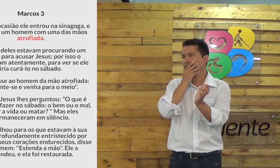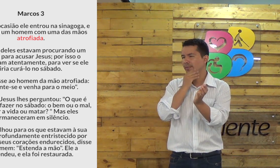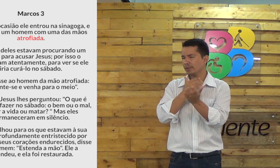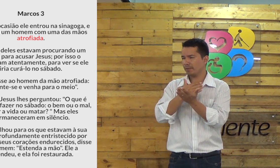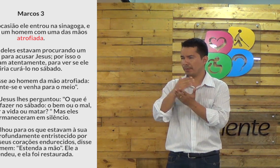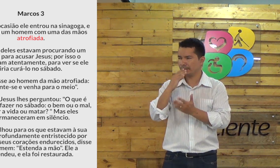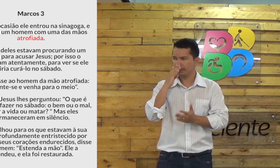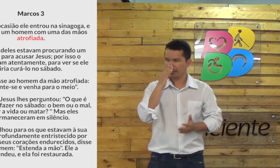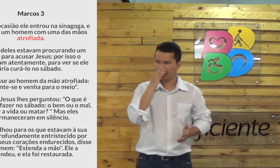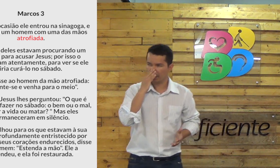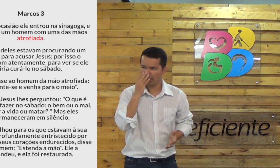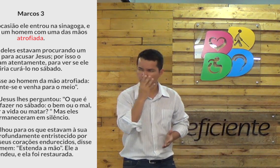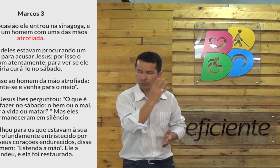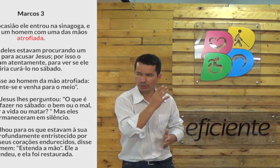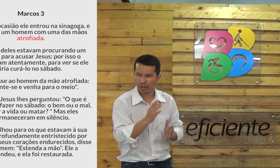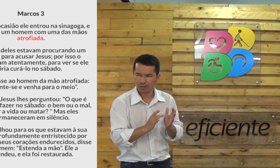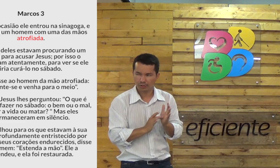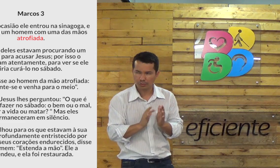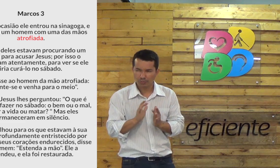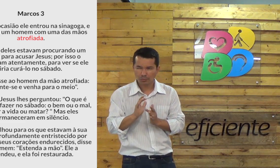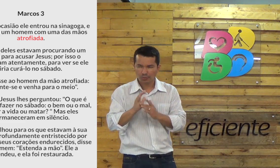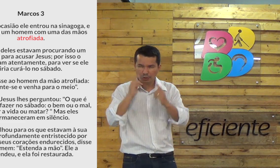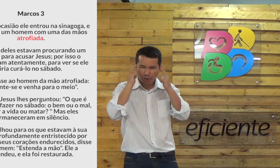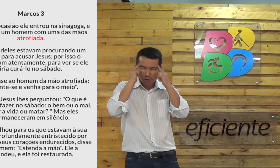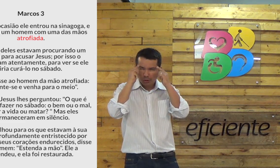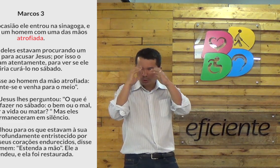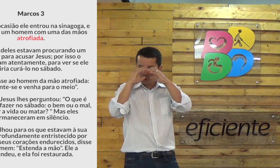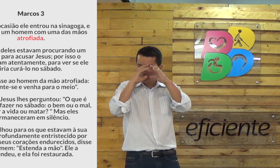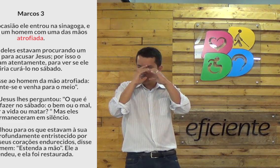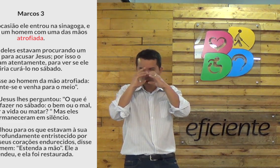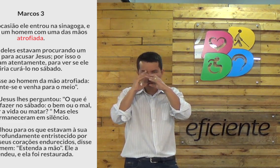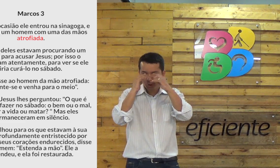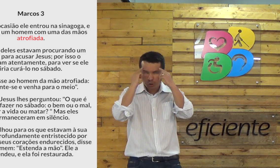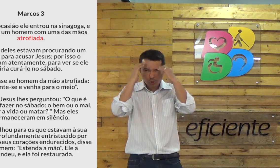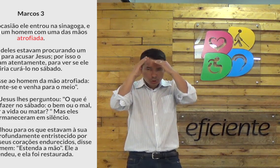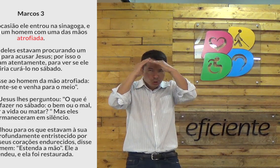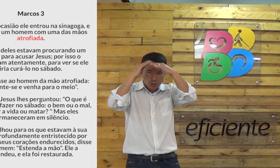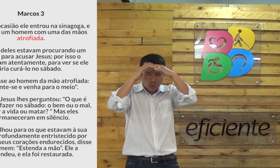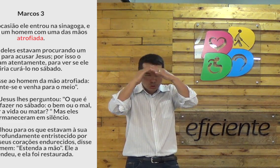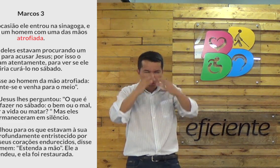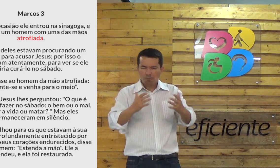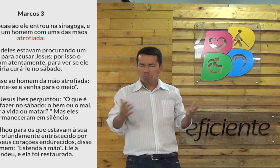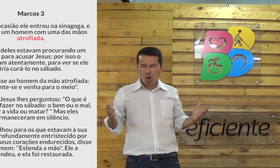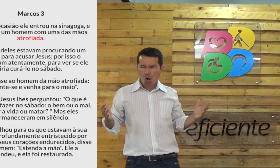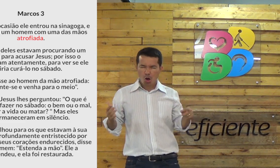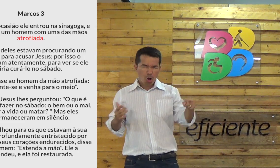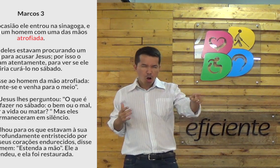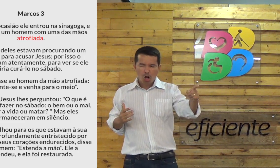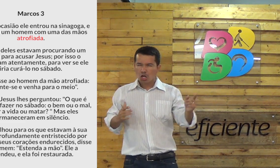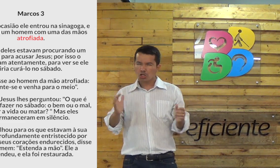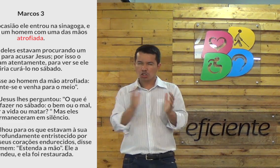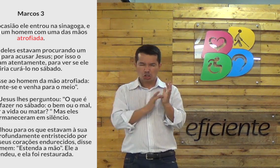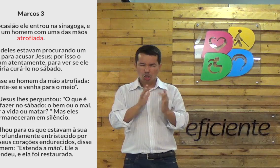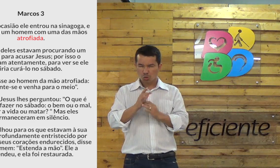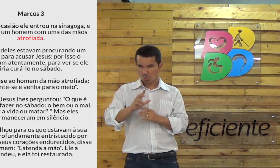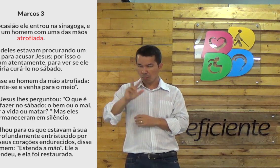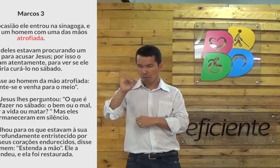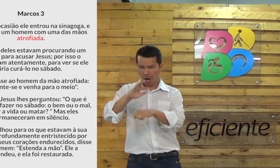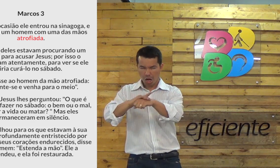Mas aí, um grupo de homens começou a ir contra Jesus. A maquinar coisas erradas contra Jesus. Ô,